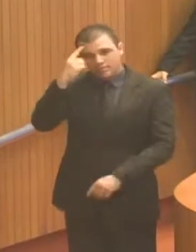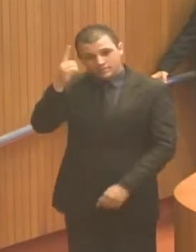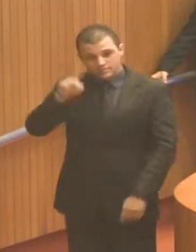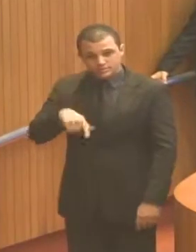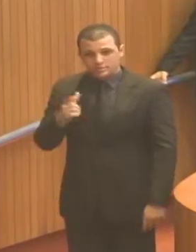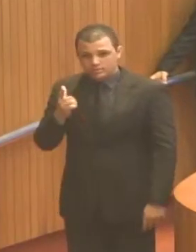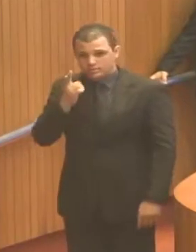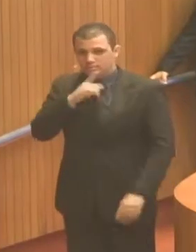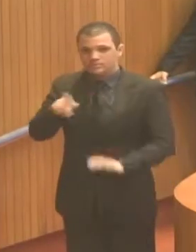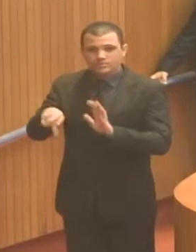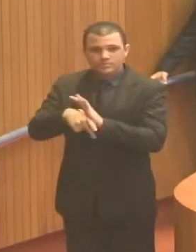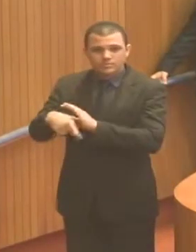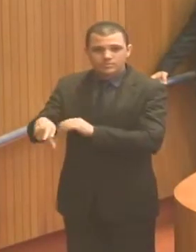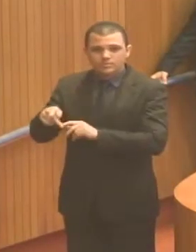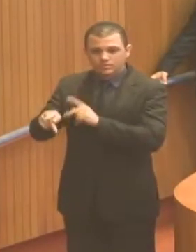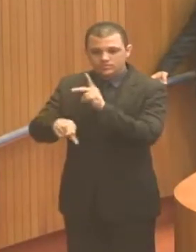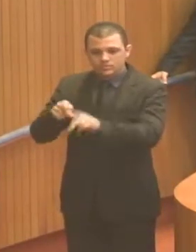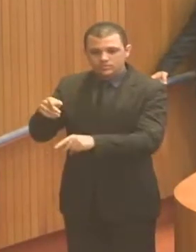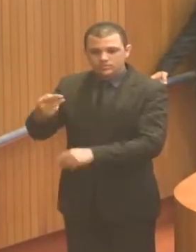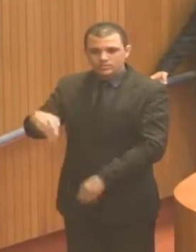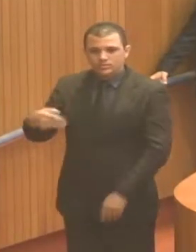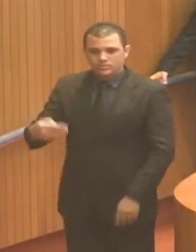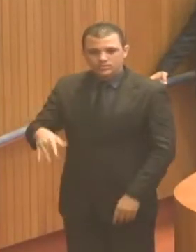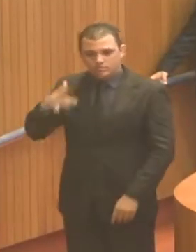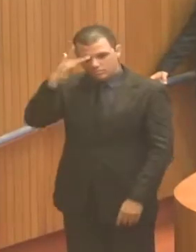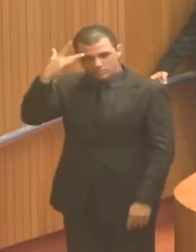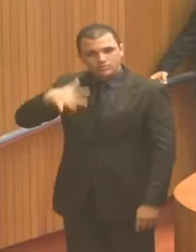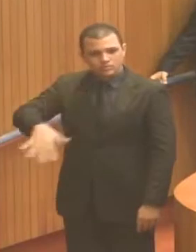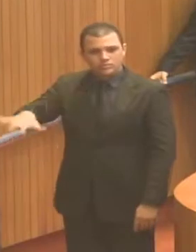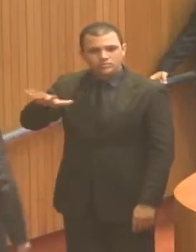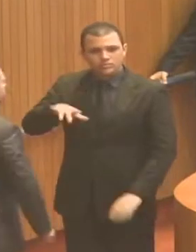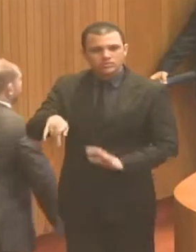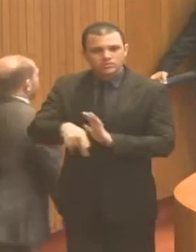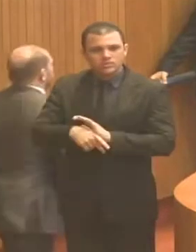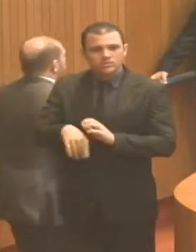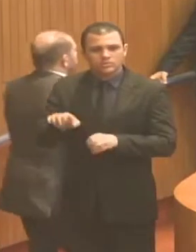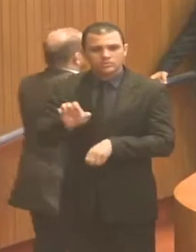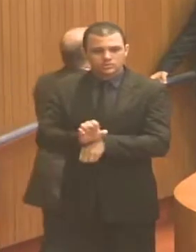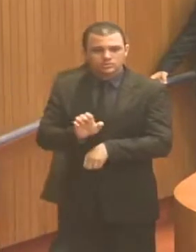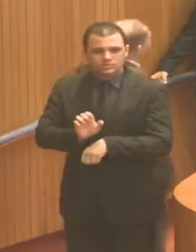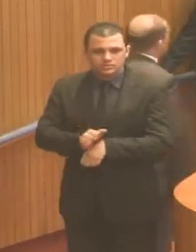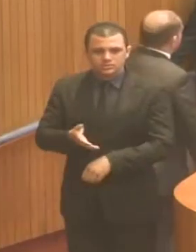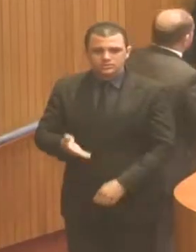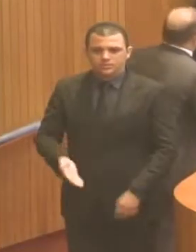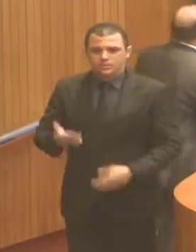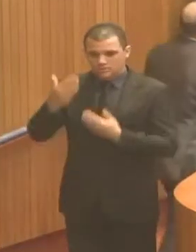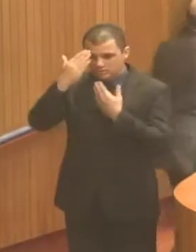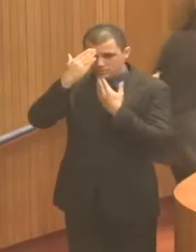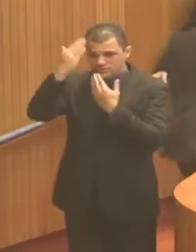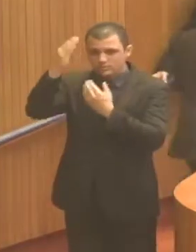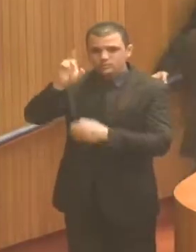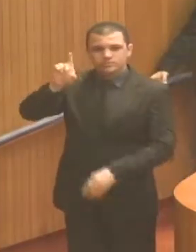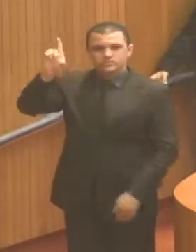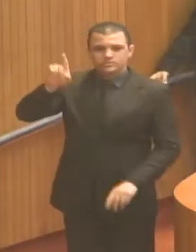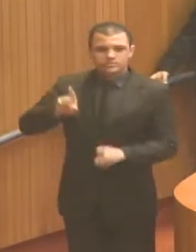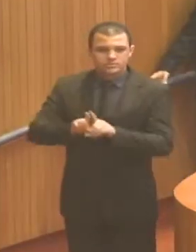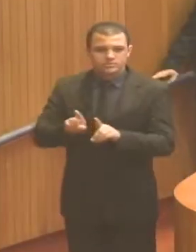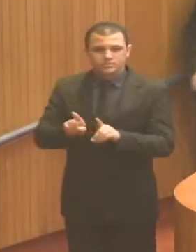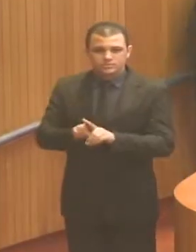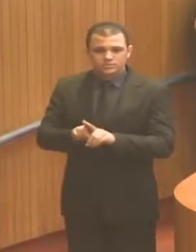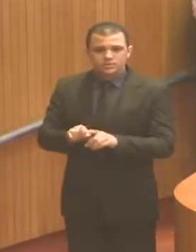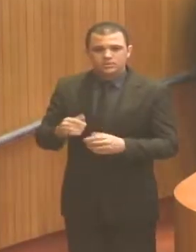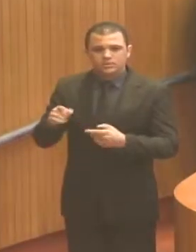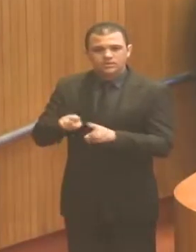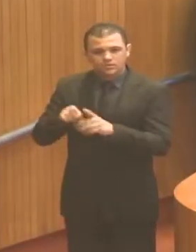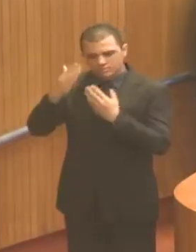povo do Maranhão, do povo do nosso estado. Eu quero agradecer a Deus e